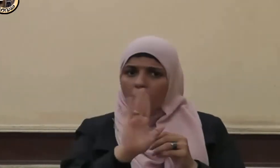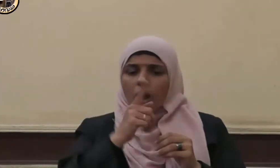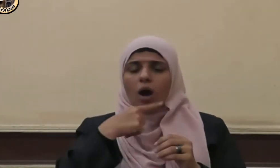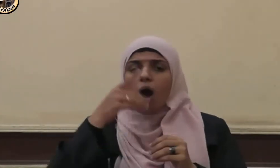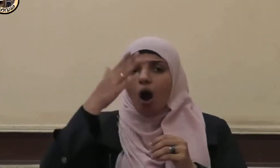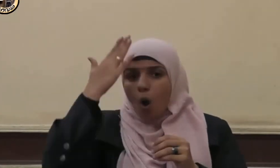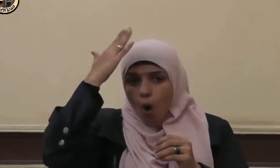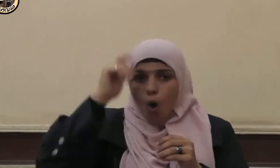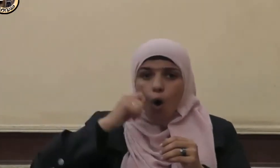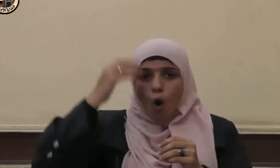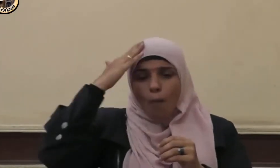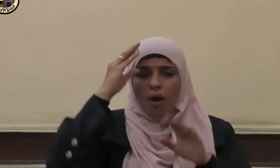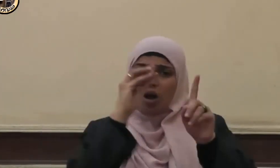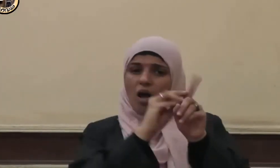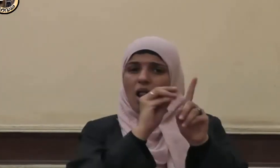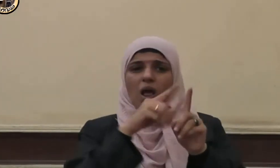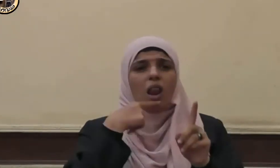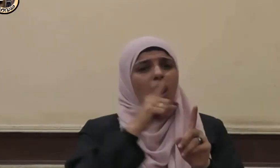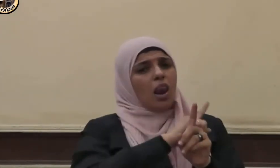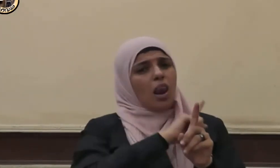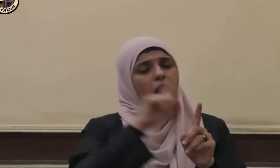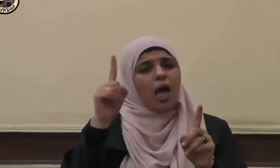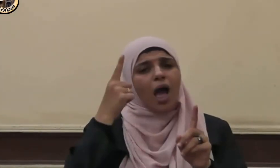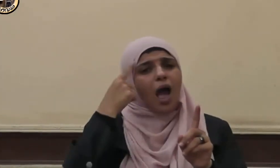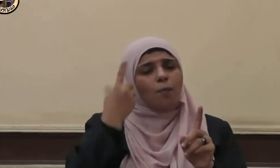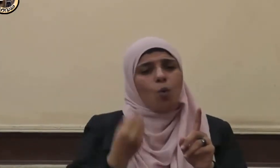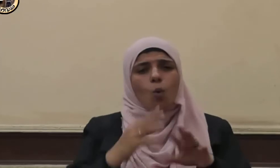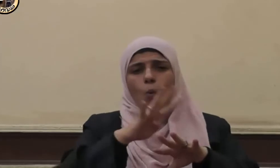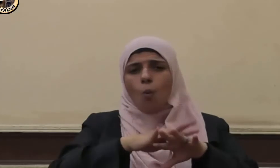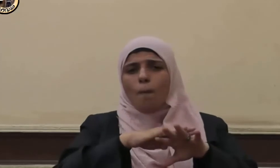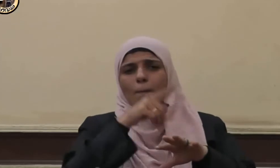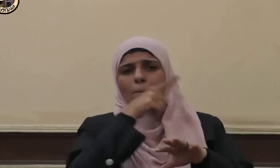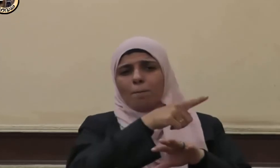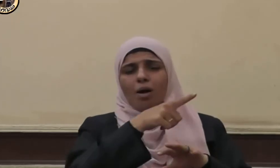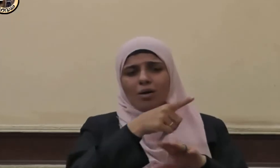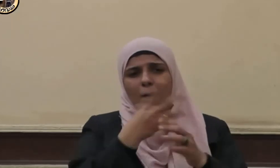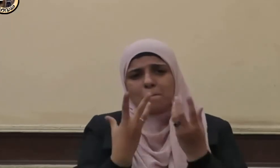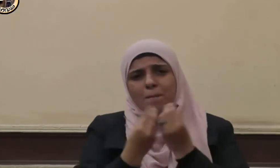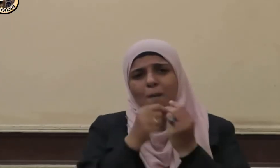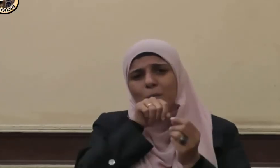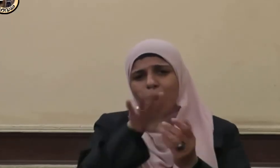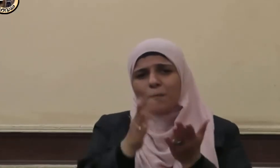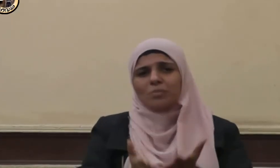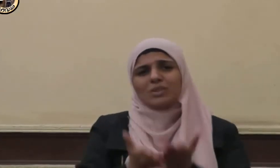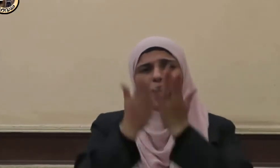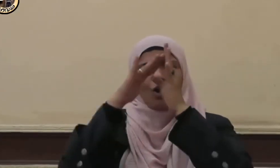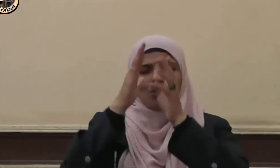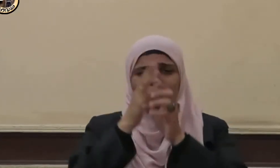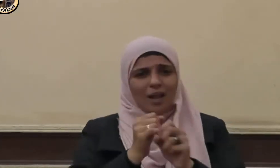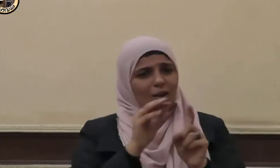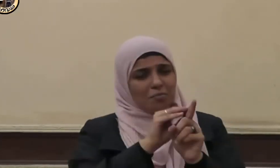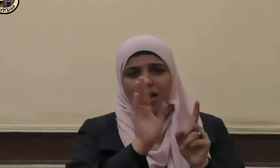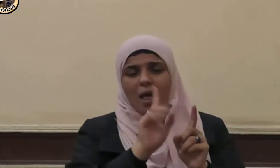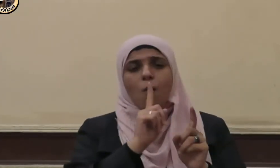الله عنه لا يا خليفة رسول الله صلى الله عليه وسلم ولكن